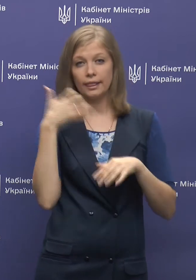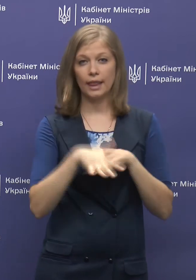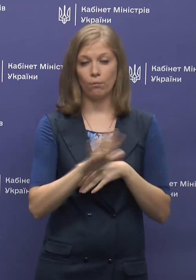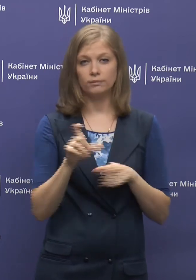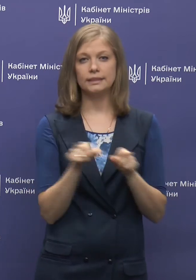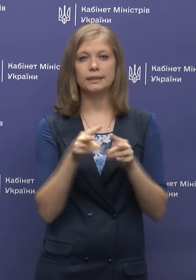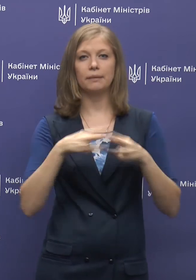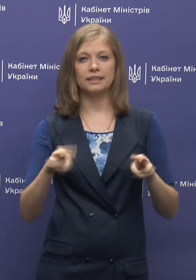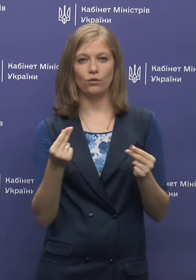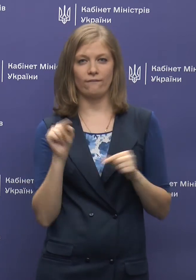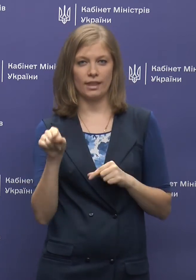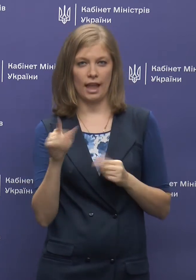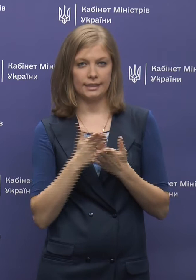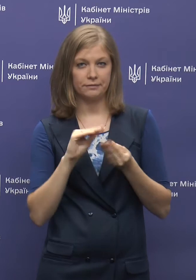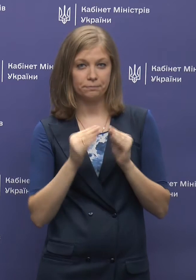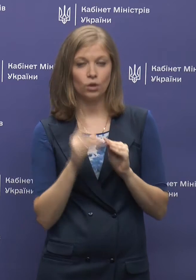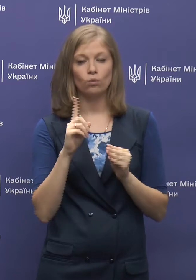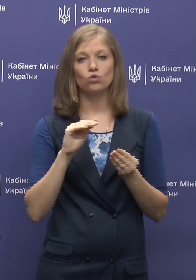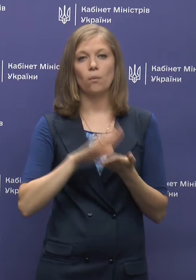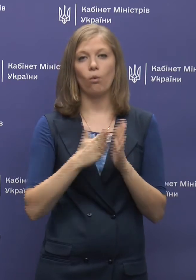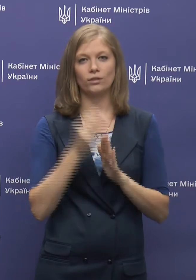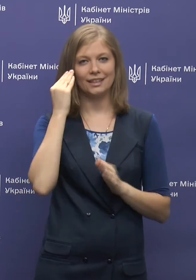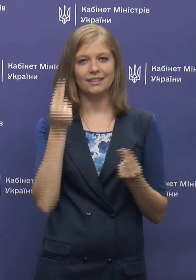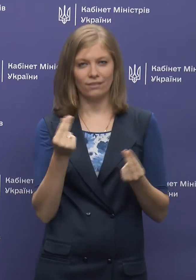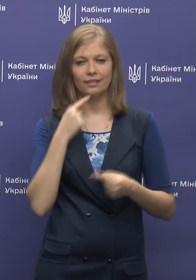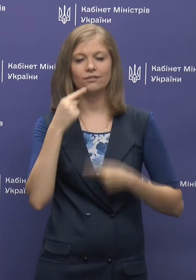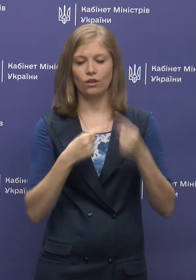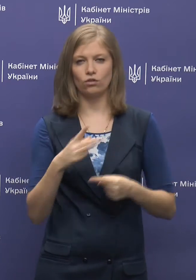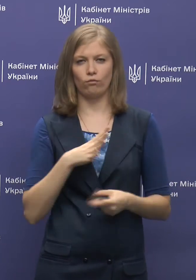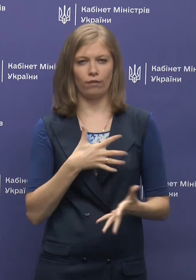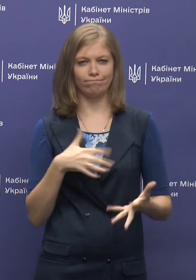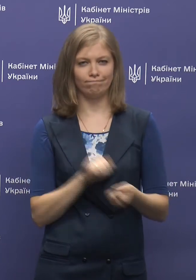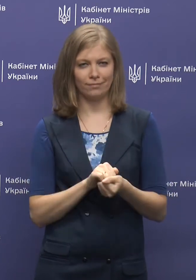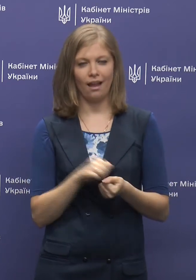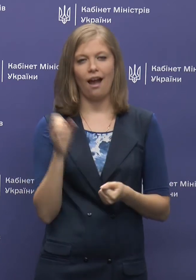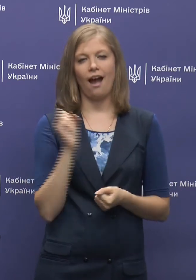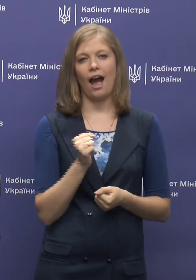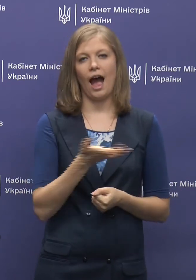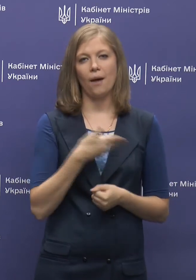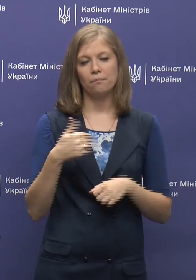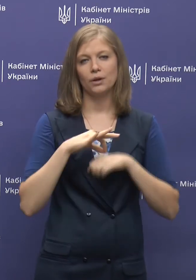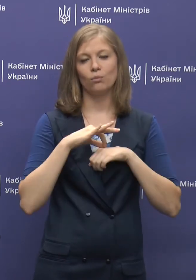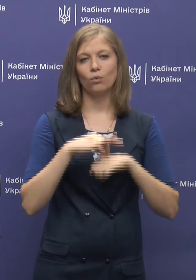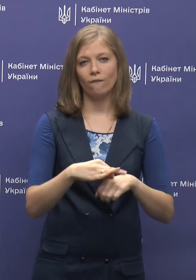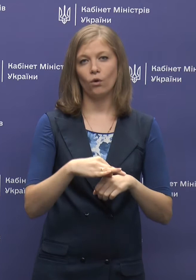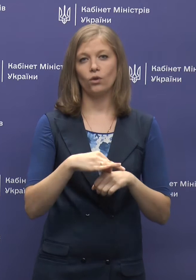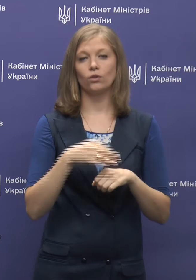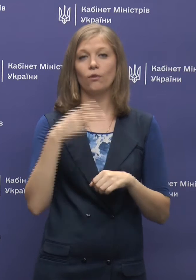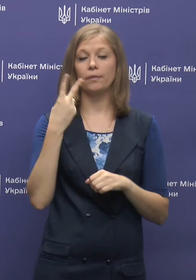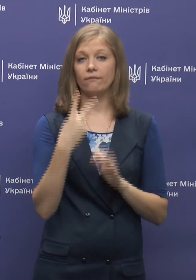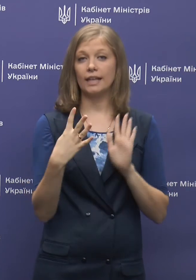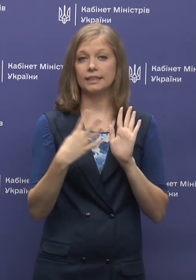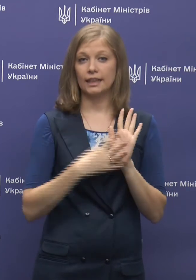Міністерством фінансів, тому що позиція фінансистів завжди буває консервативною. Ми проводимо 29